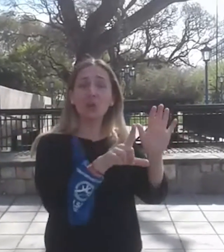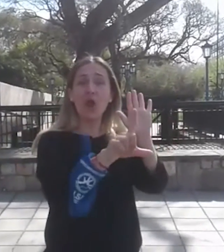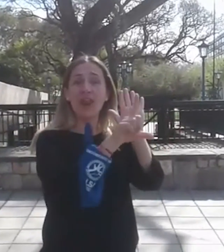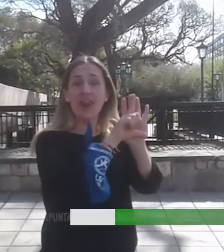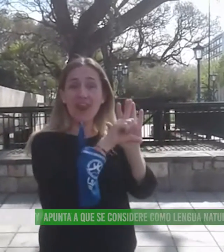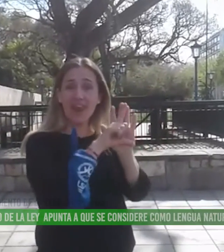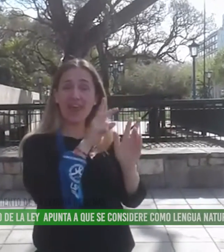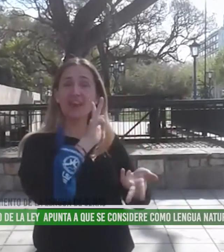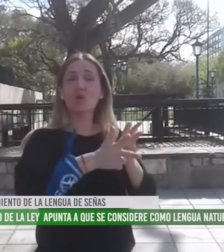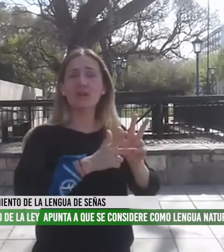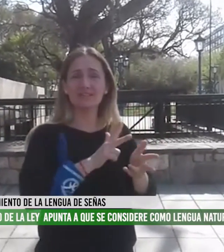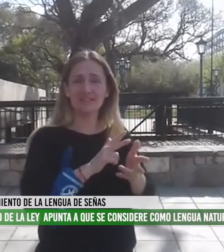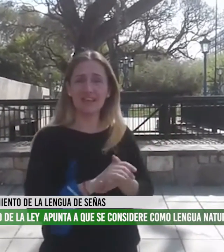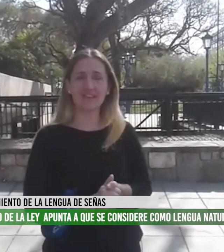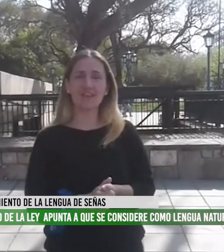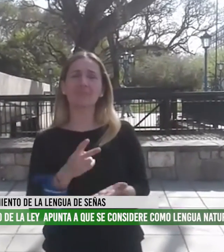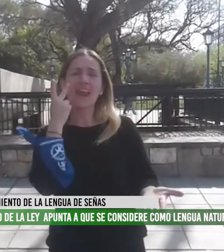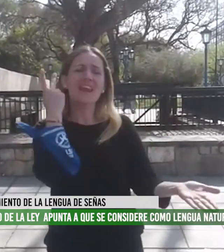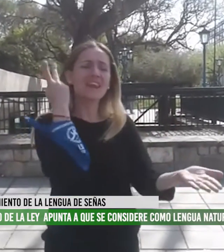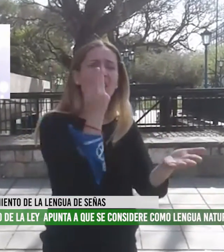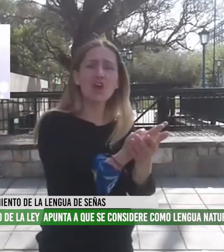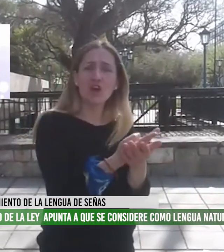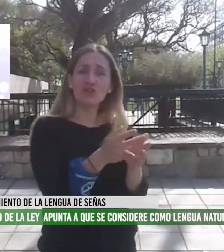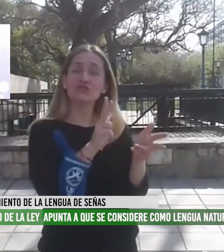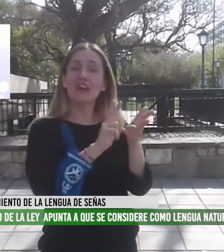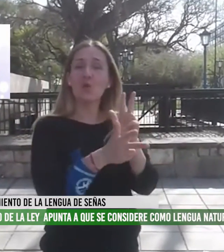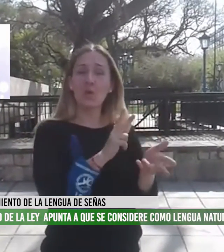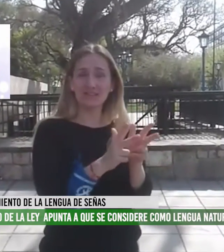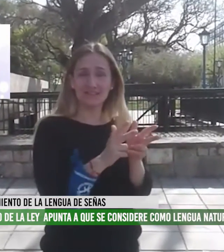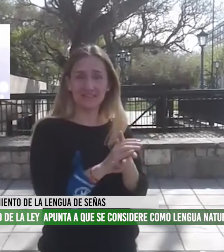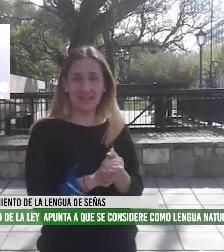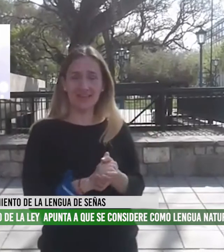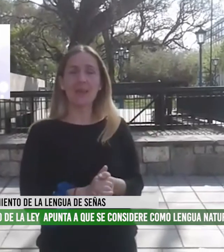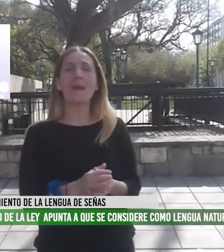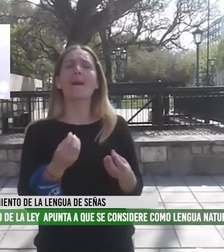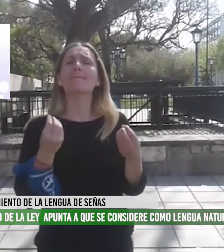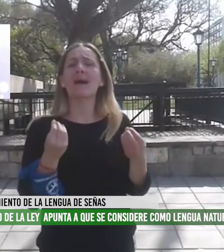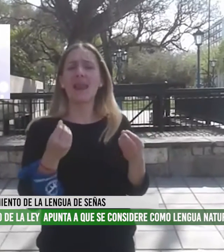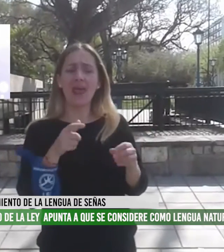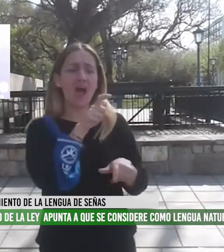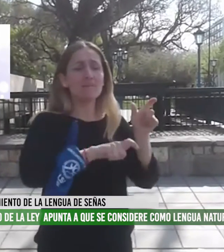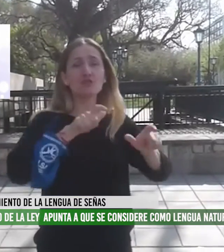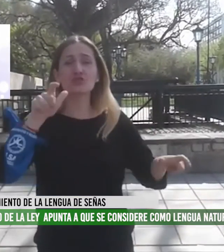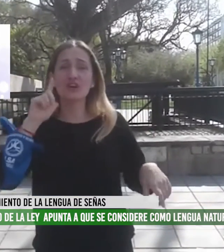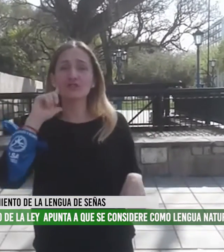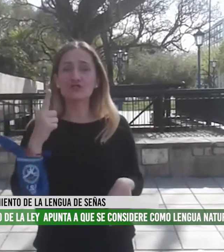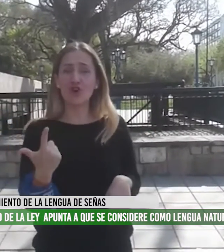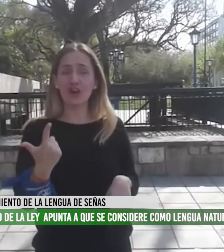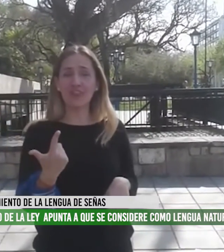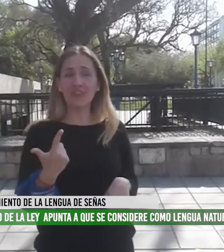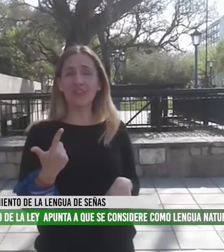El objetivo de la ley de lengua de señas, es el reconocimiento de la lengua de señas. Para que las personas